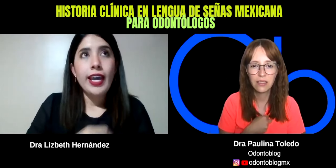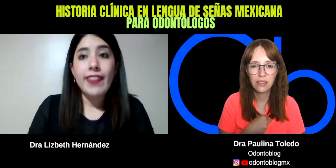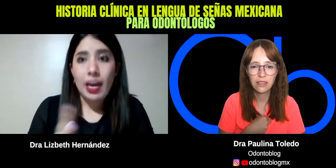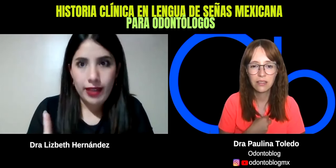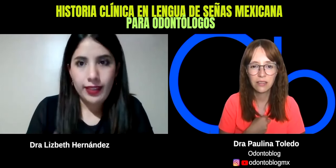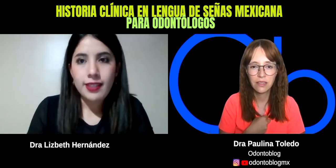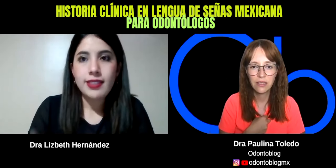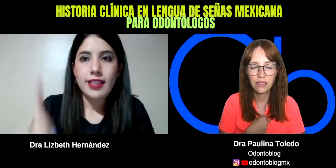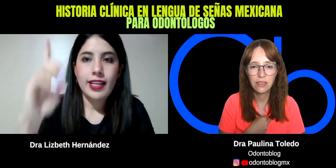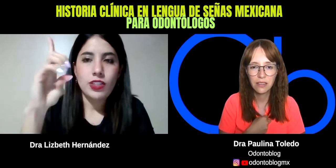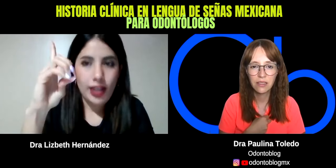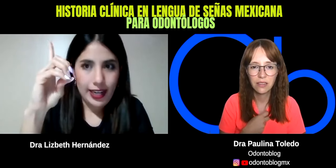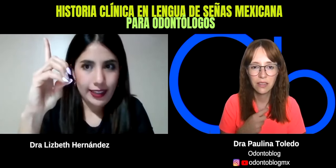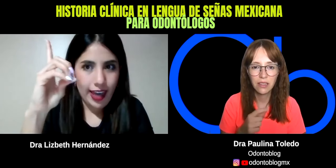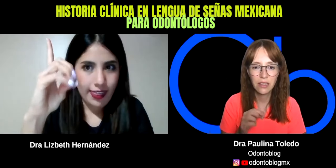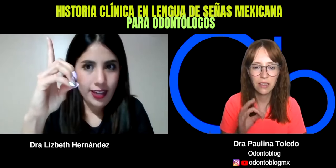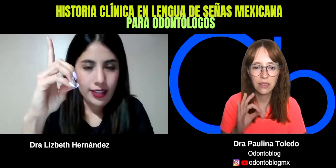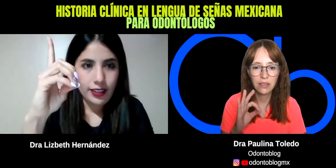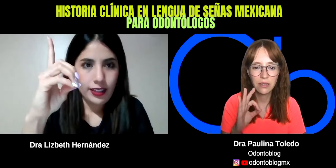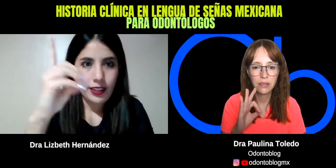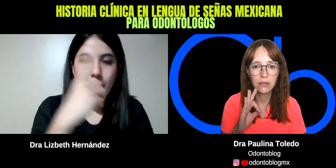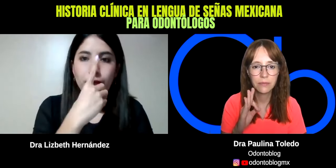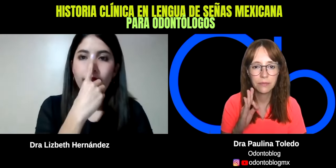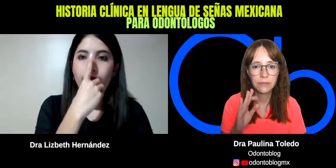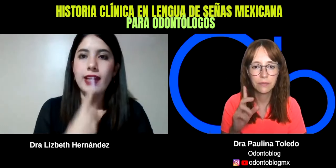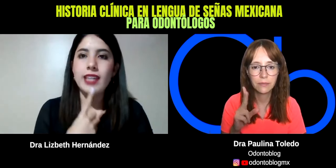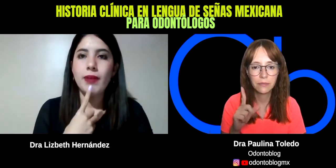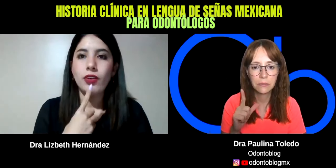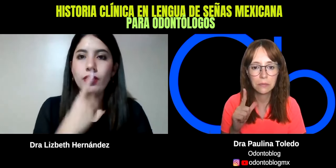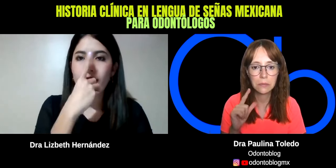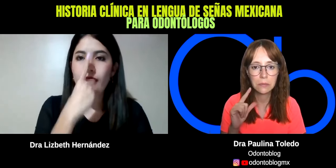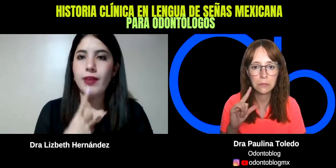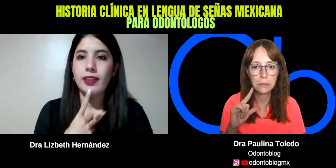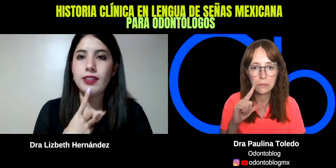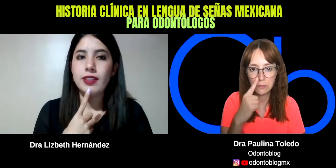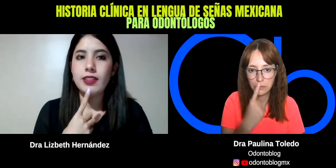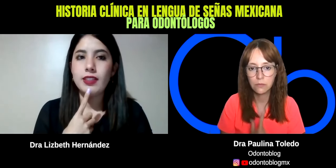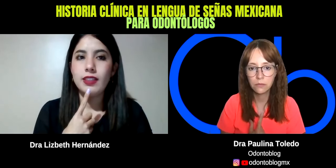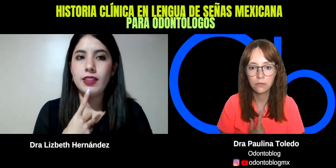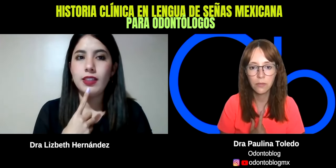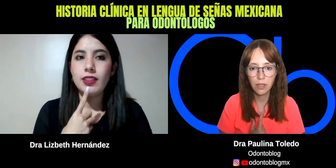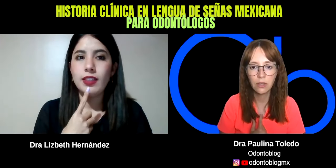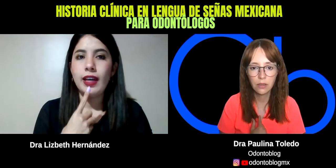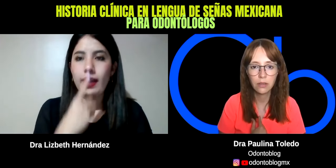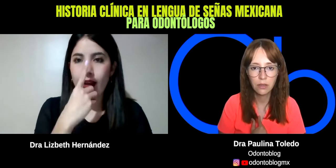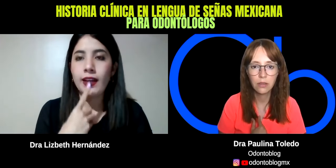Diabetes es con la letra D hacia abajo, diabetes. Diabetes, ok. Ajá.